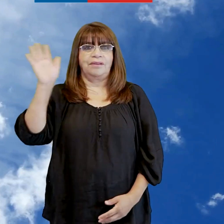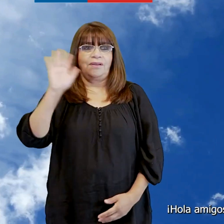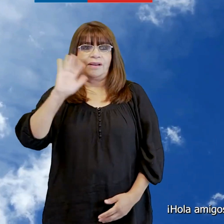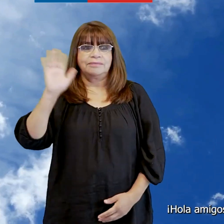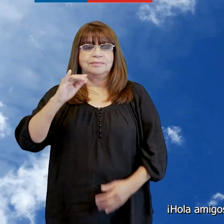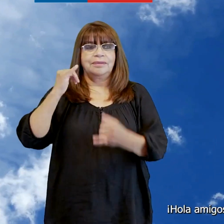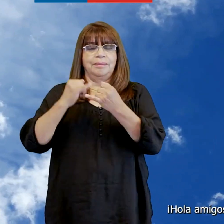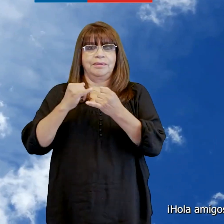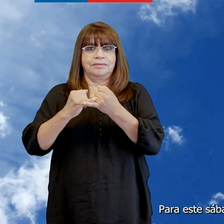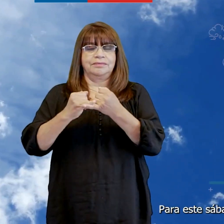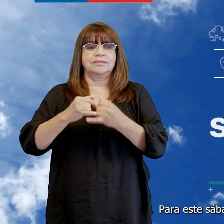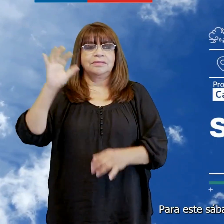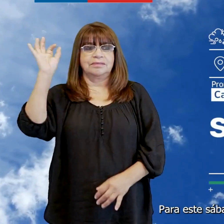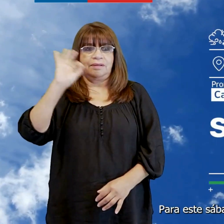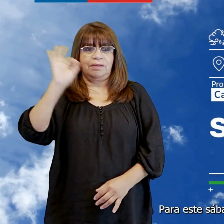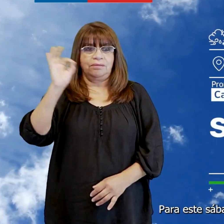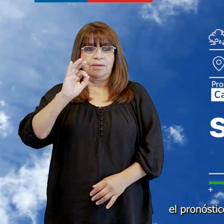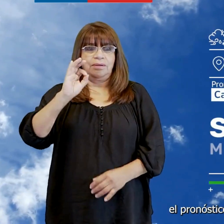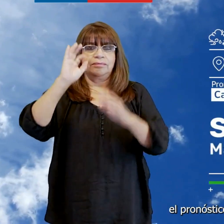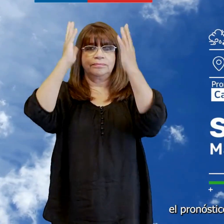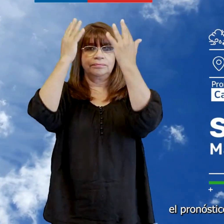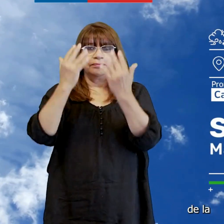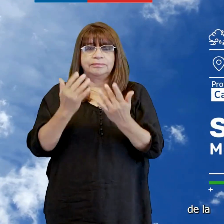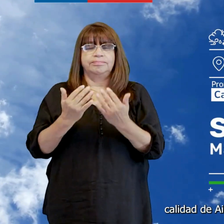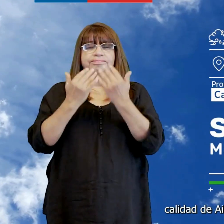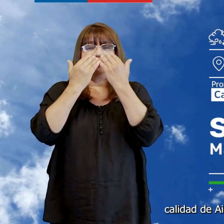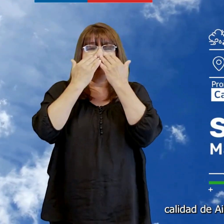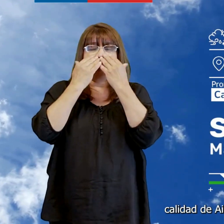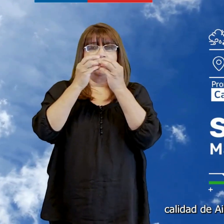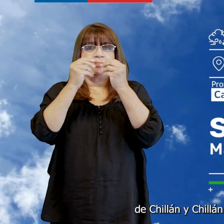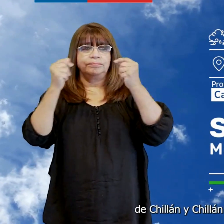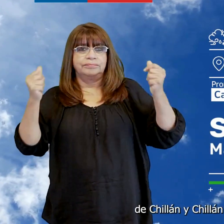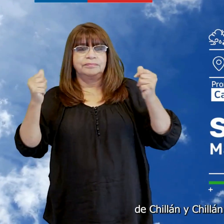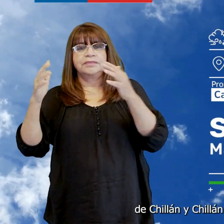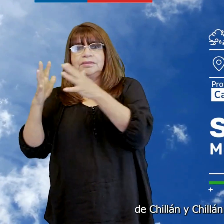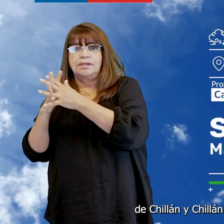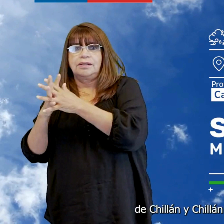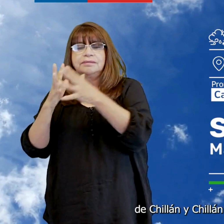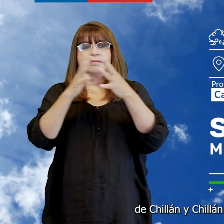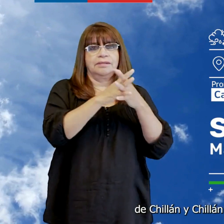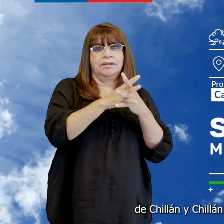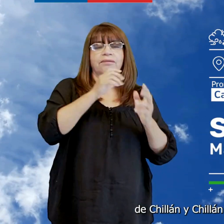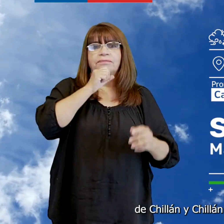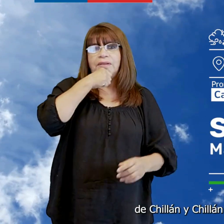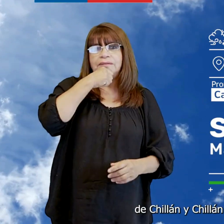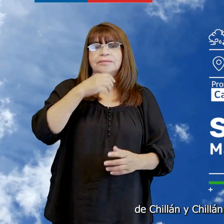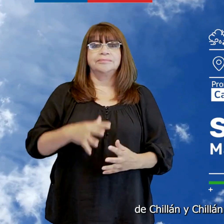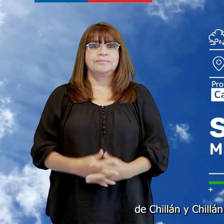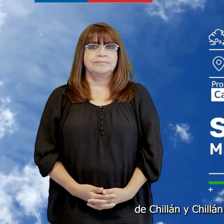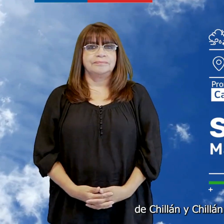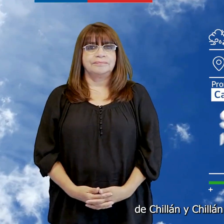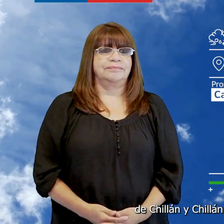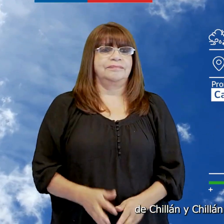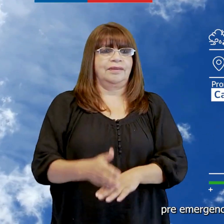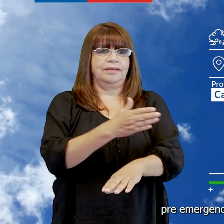Hola amigos, para este sábado el pronóstico de la calidad de aire de Chillán y Chillán Viejo es